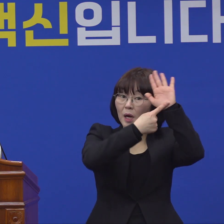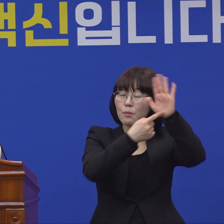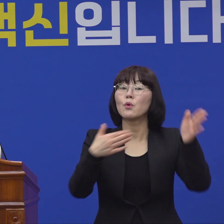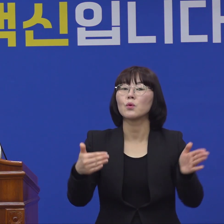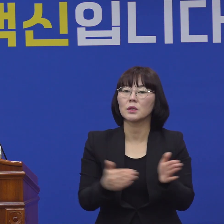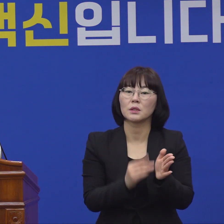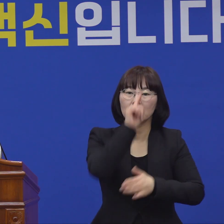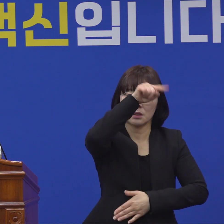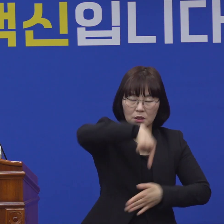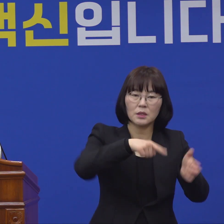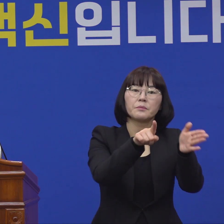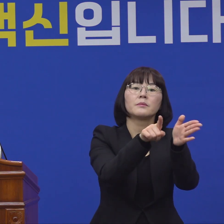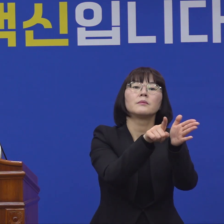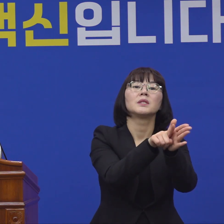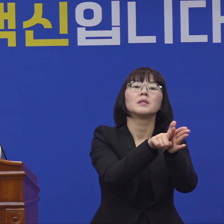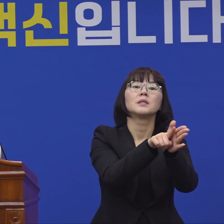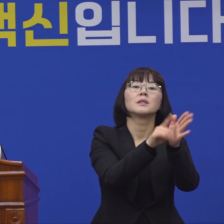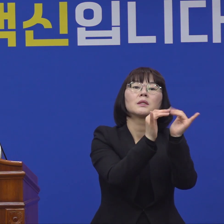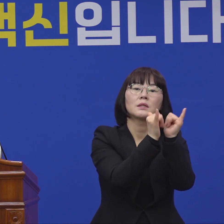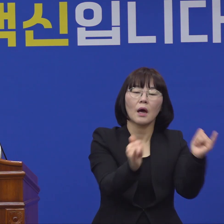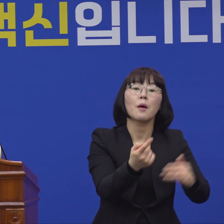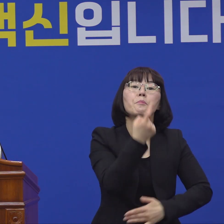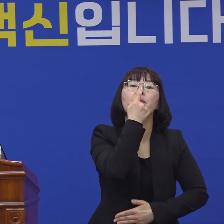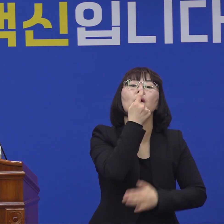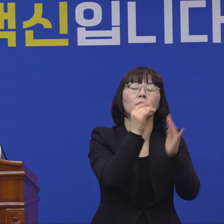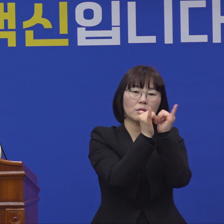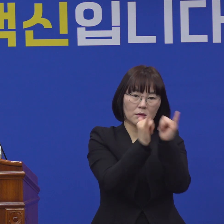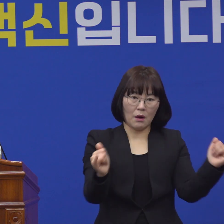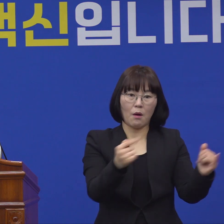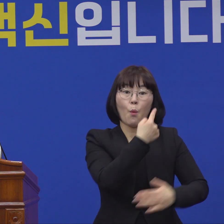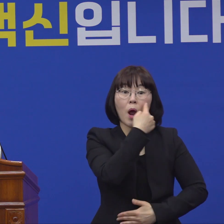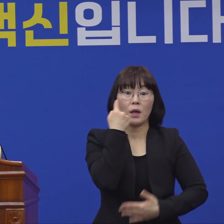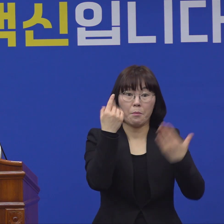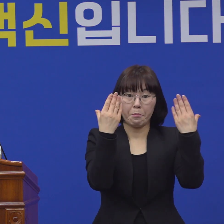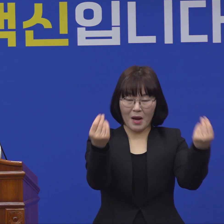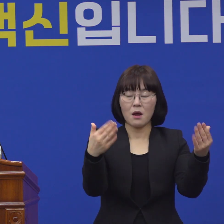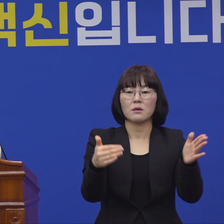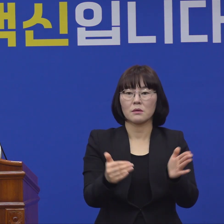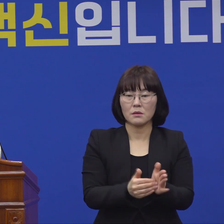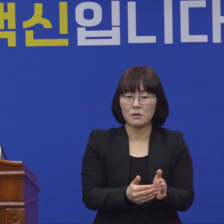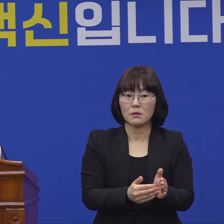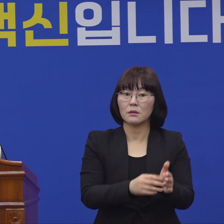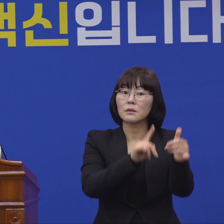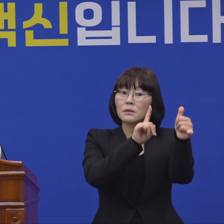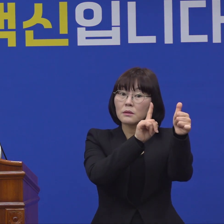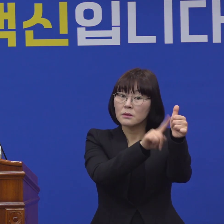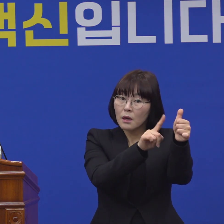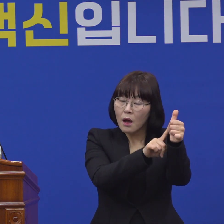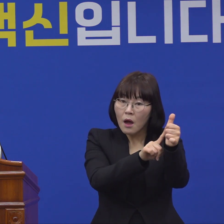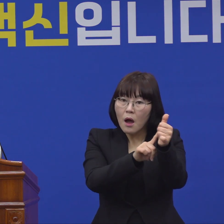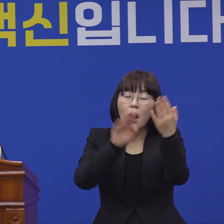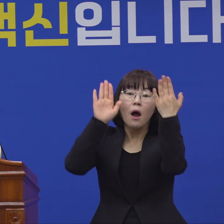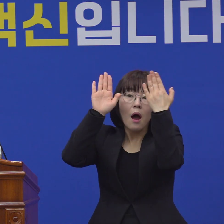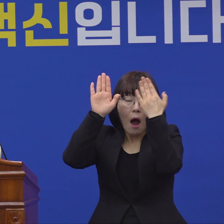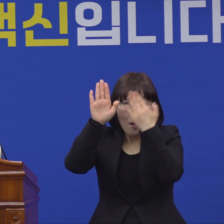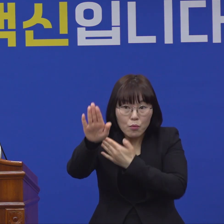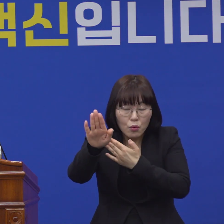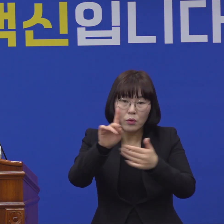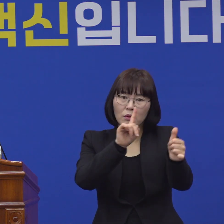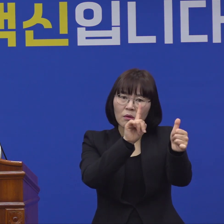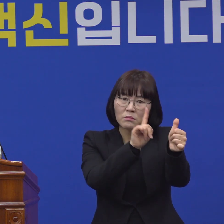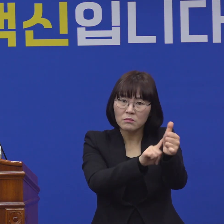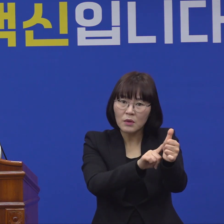신천지 교육생으로 저희들을 확인하고 있습니다. 그래서 다음 이후에 추후에 다른 돌발